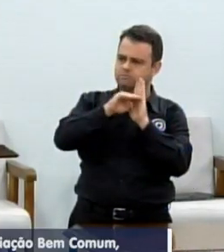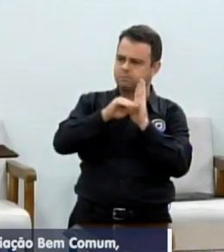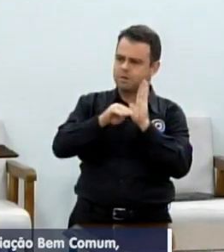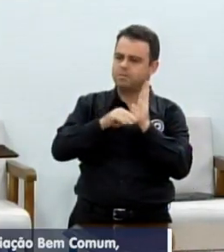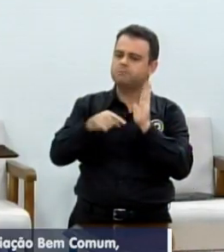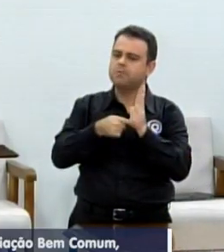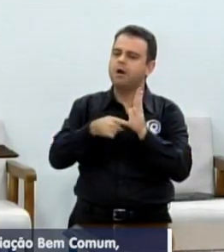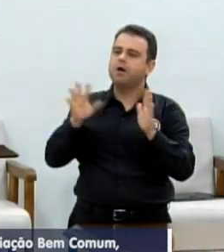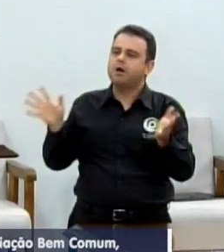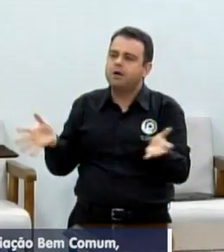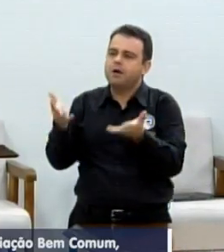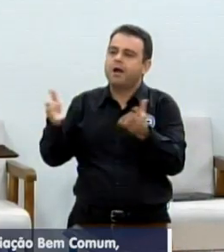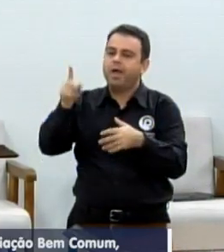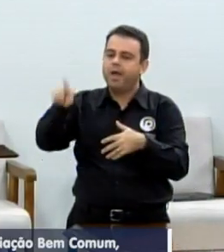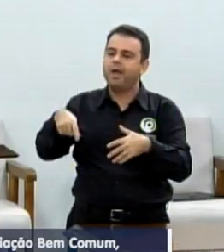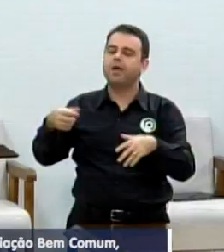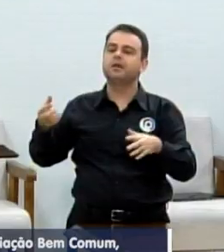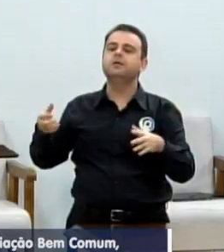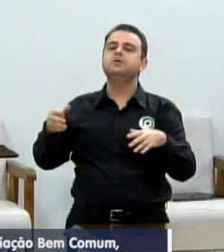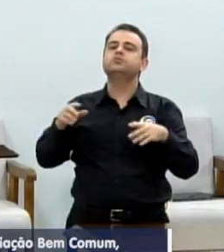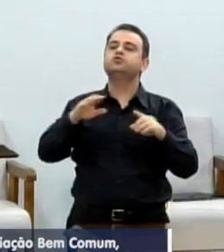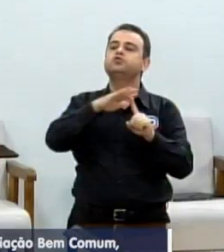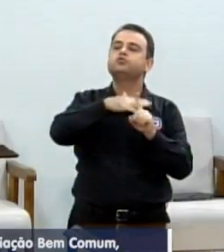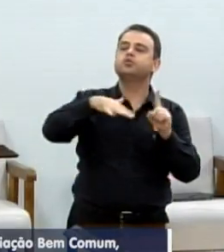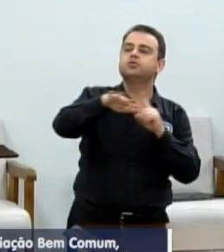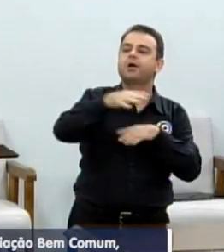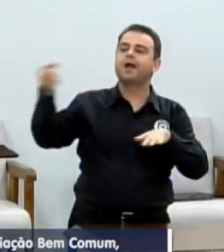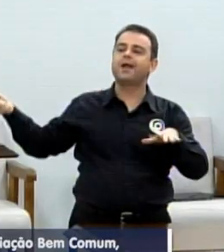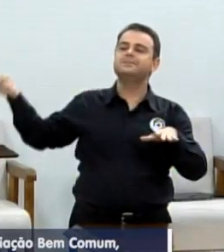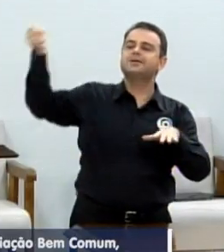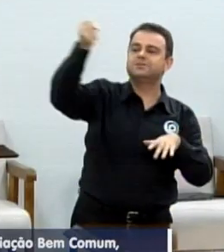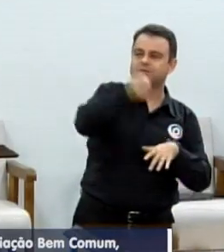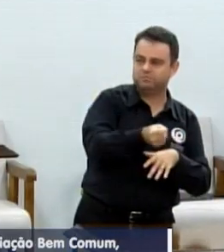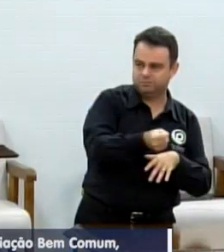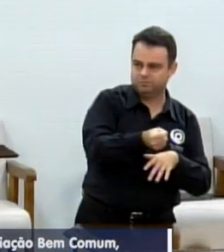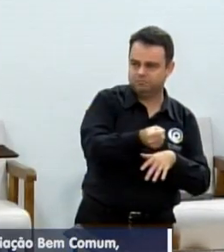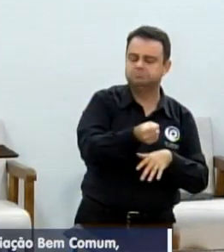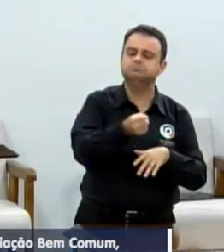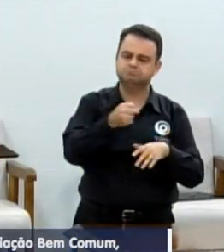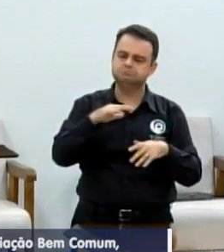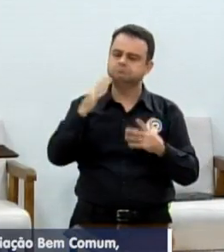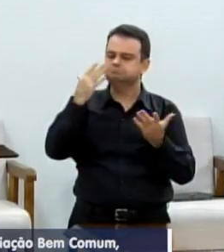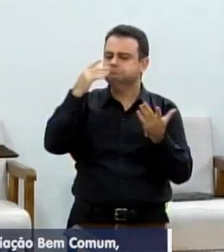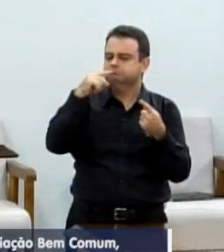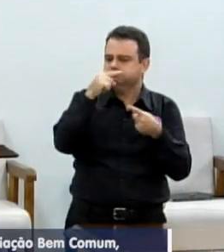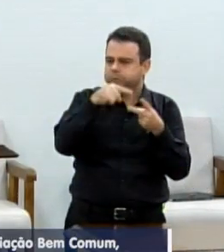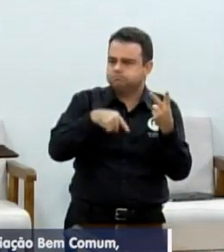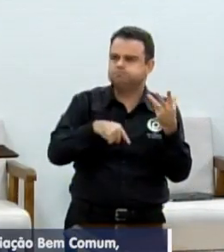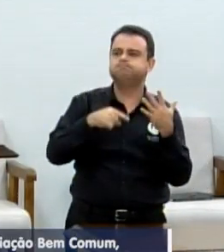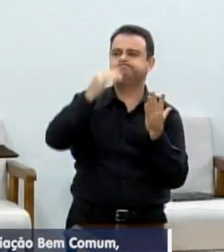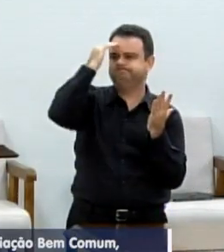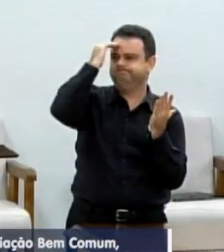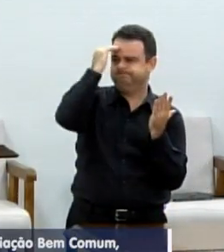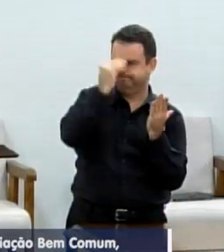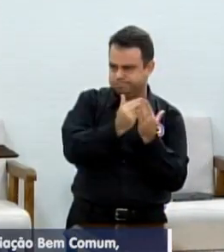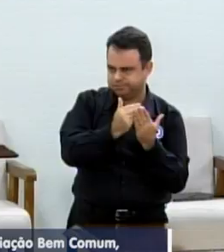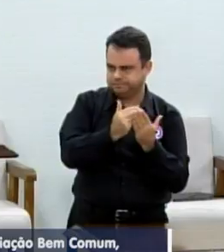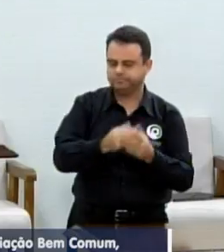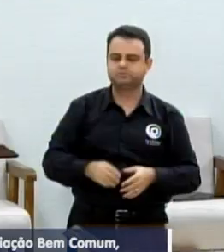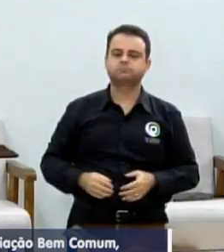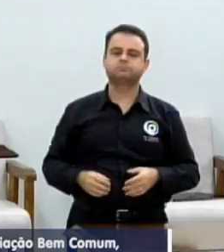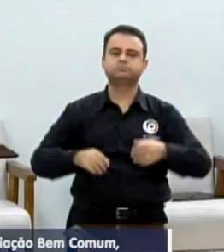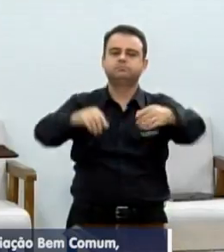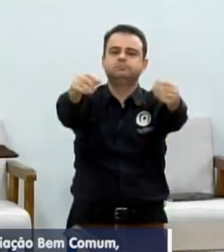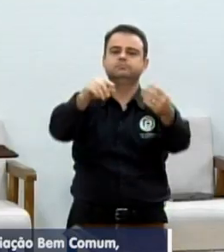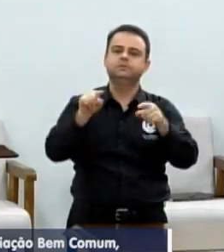resultado, e também nós tínhamos o atendimento aos egressos do sistema prisional